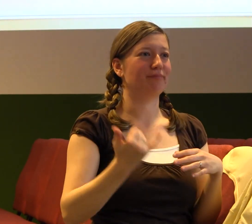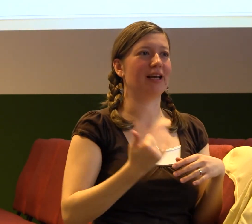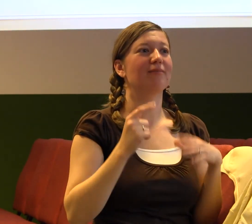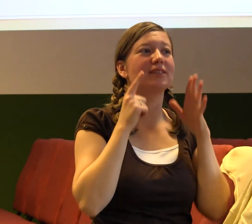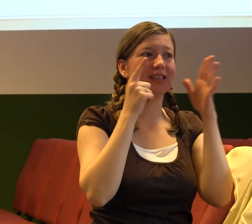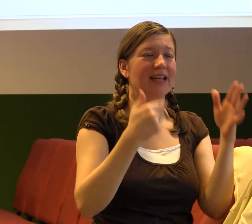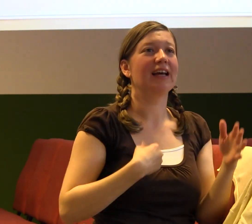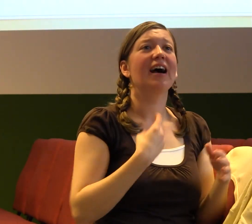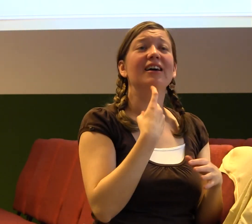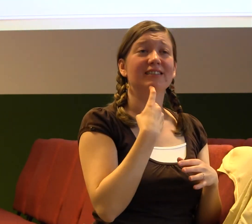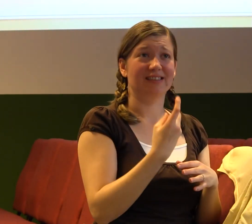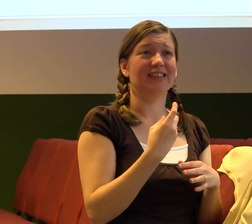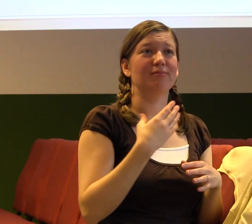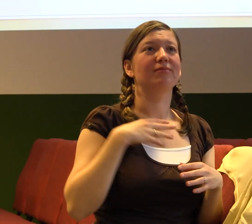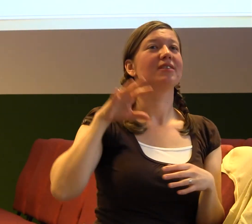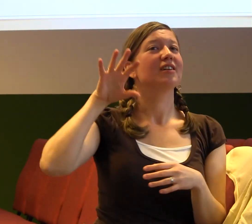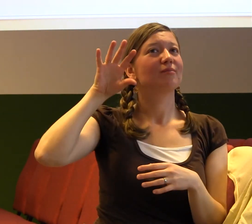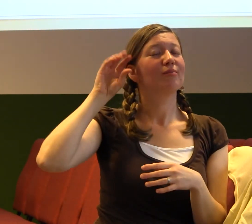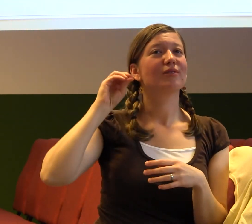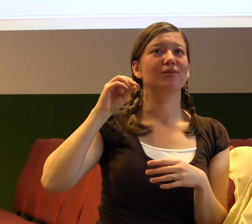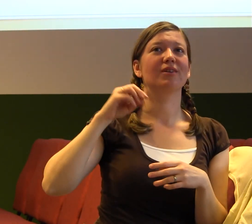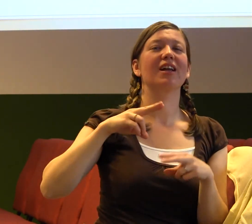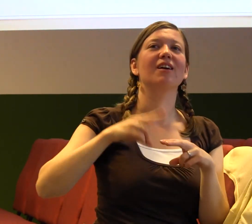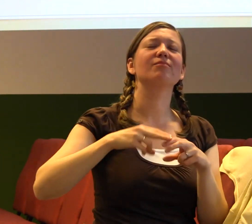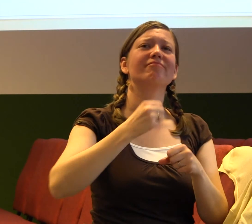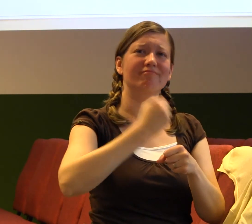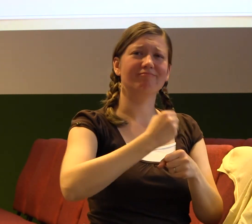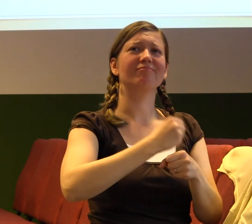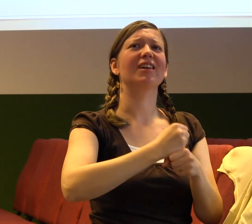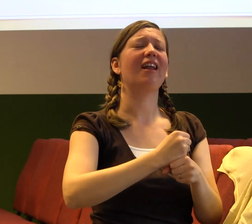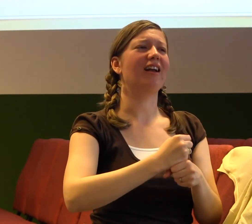odchodu se podíváte po levé straně, sepletou strany,